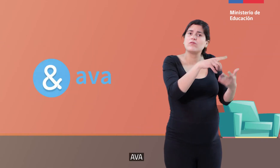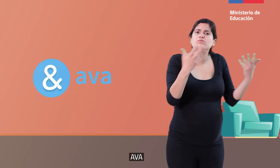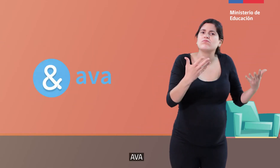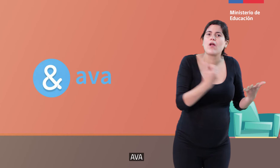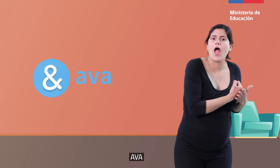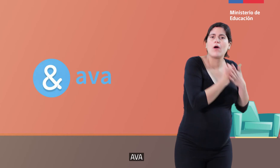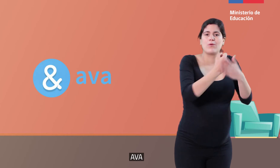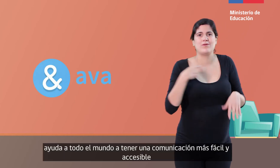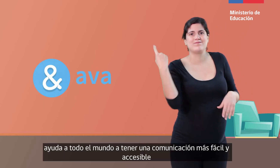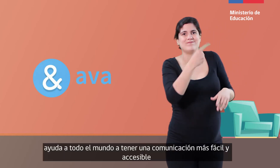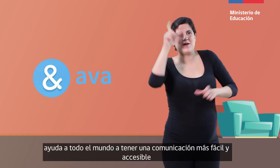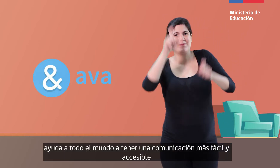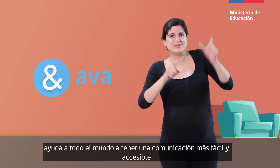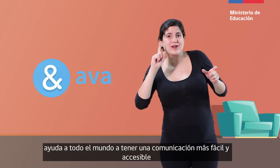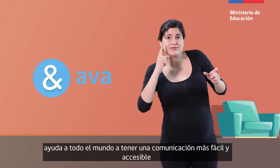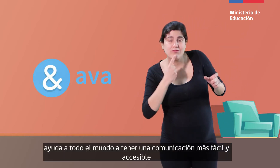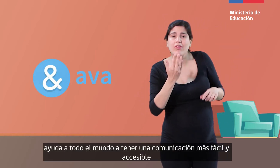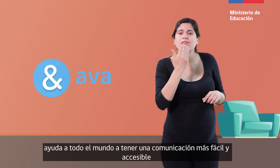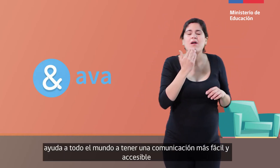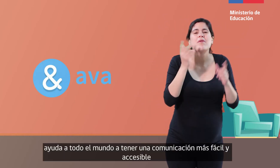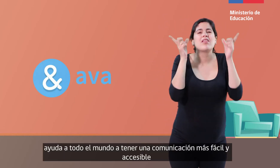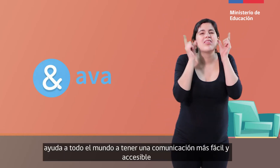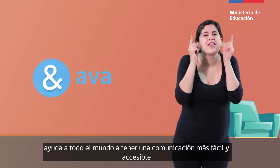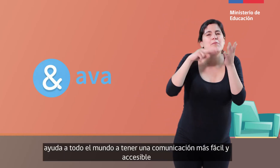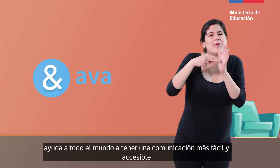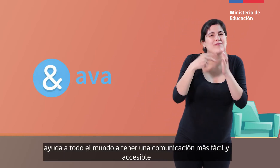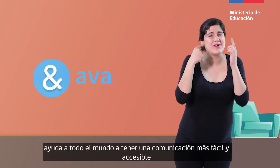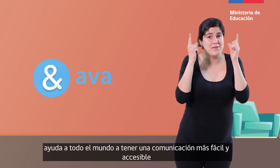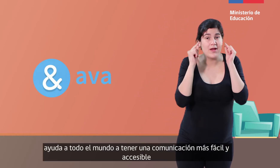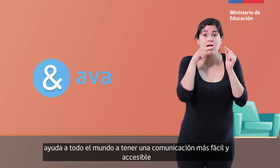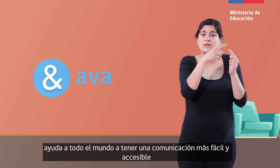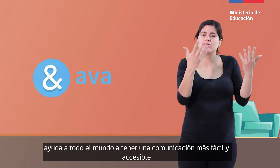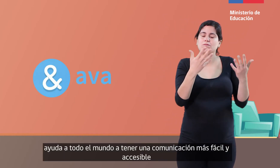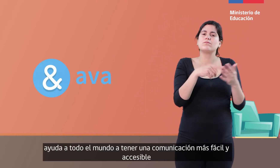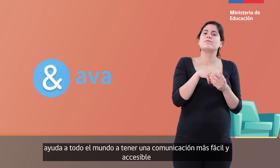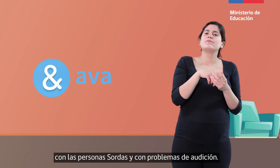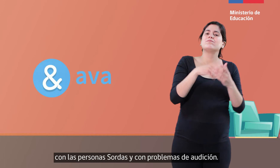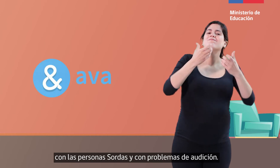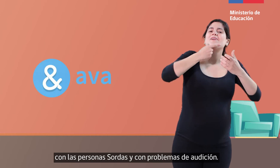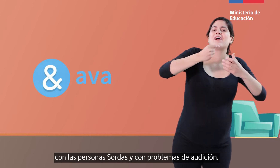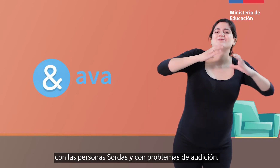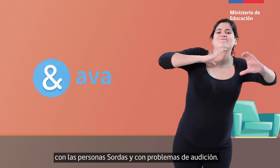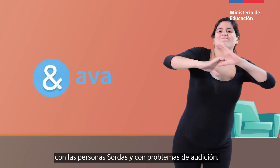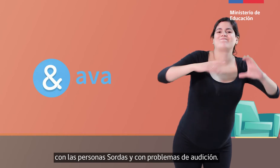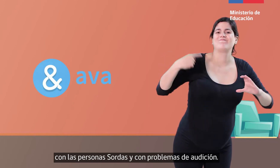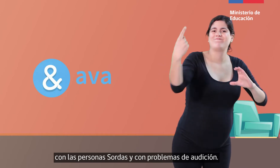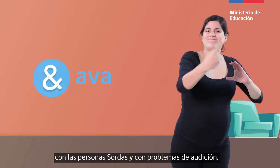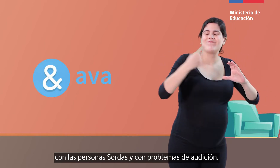Ava ayuda a todo el mundo a tener una comunicación más fácil y accesible con las personas sordas y con problemas